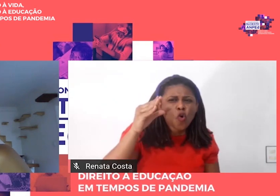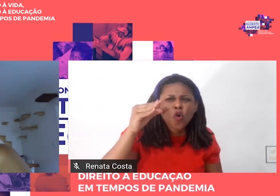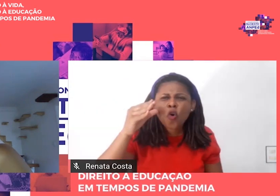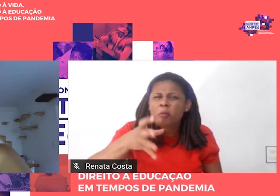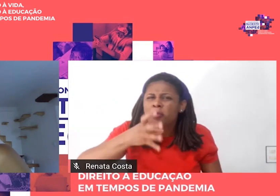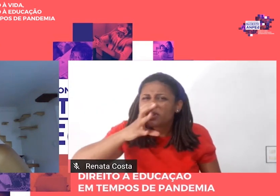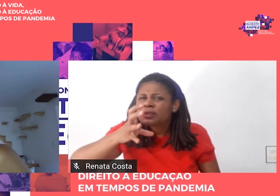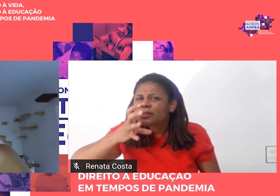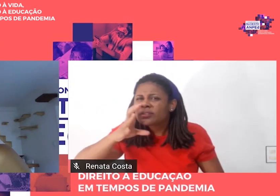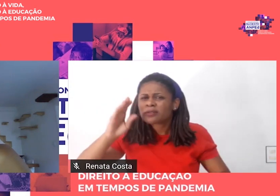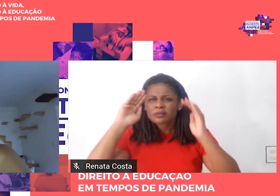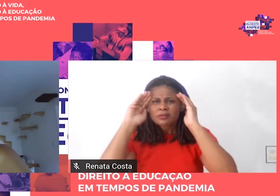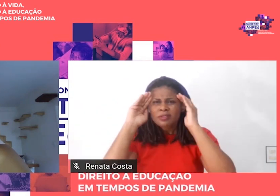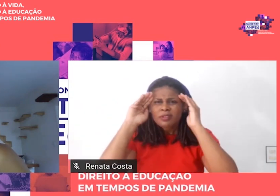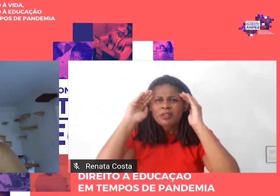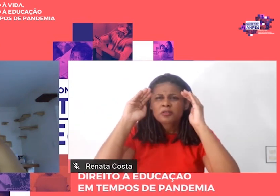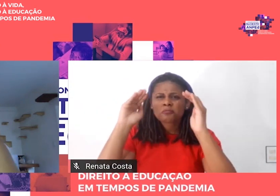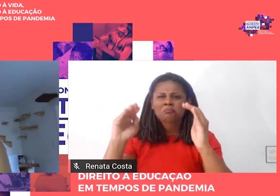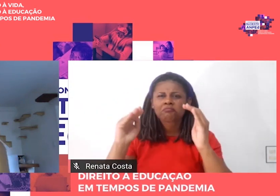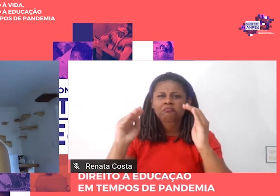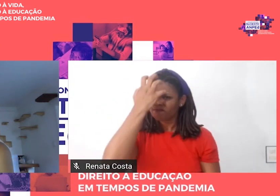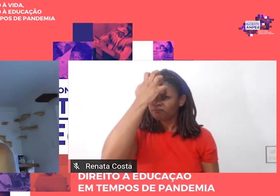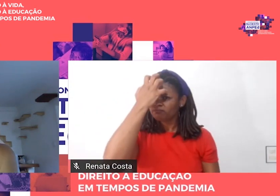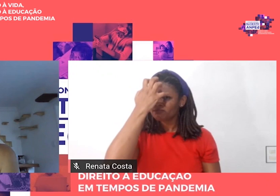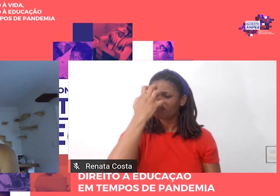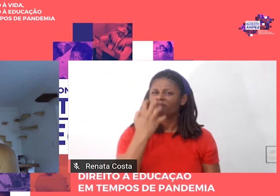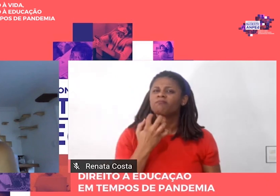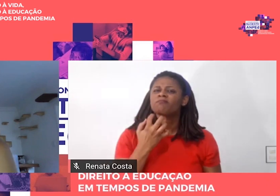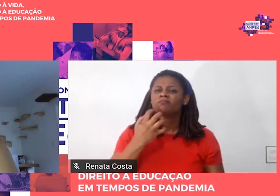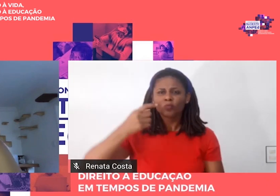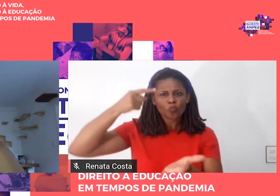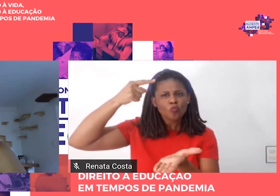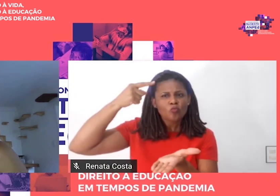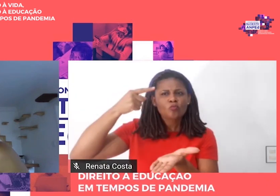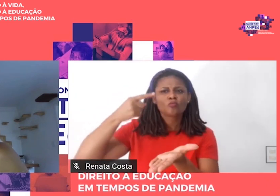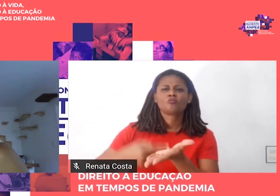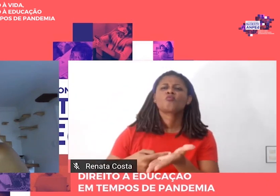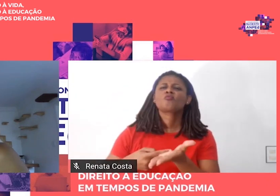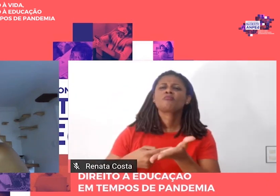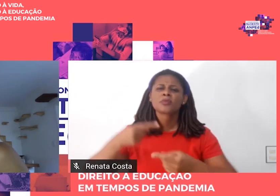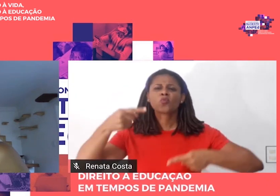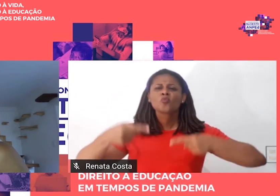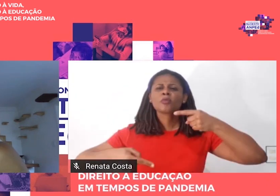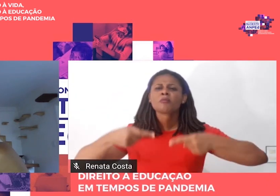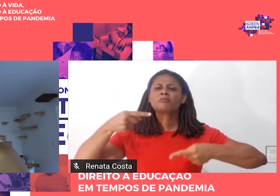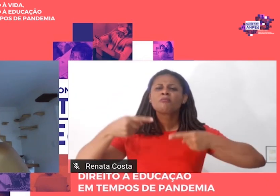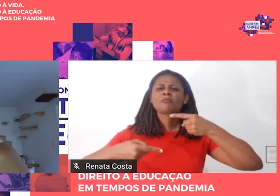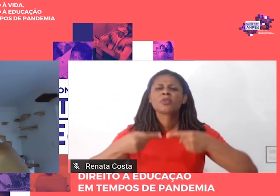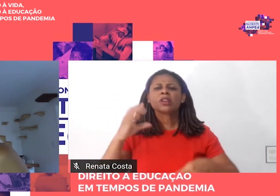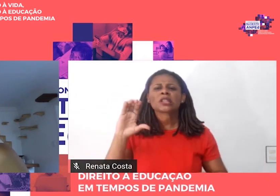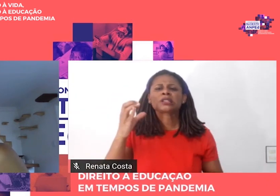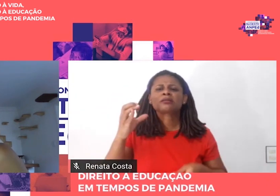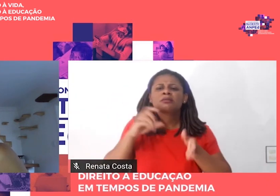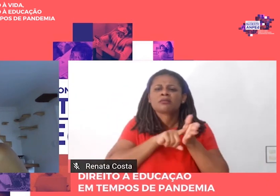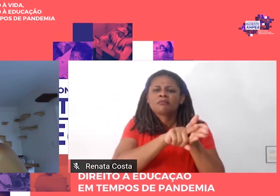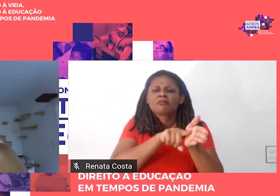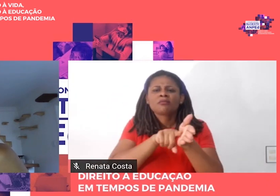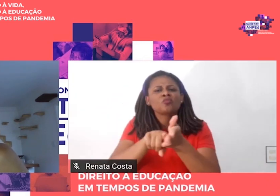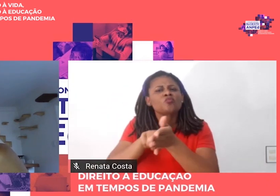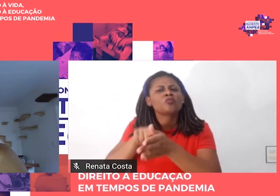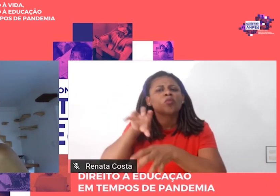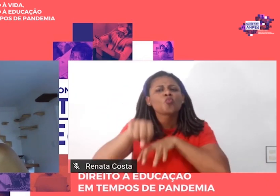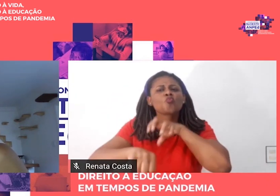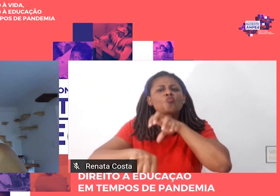respeito, a seriedade e o compromisso com o debate científico que se busca por meio da